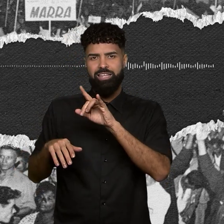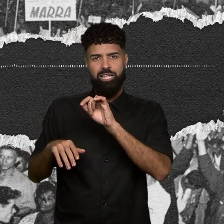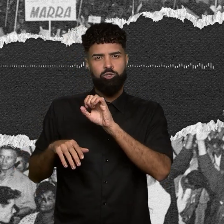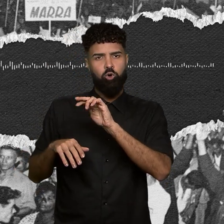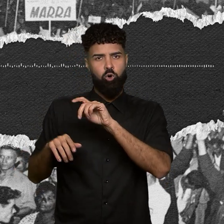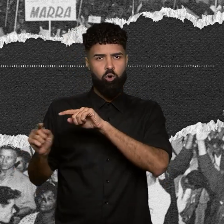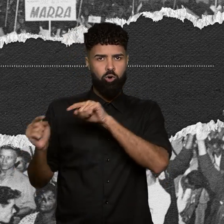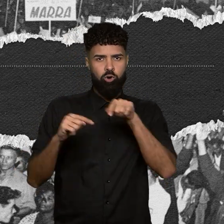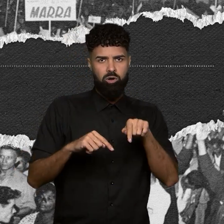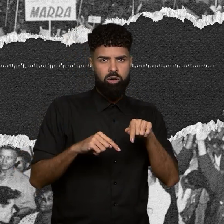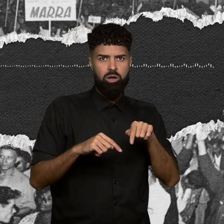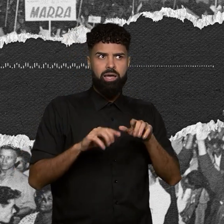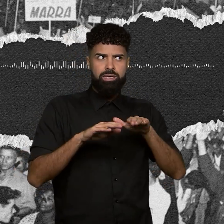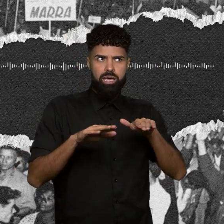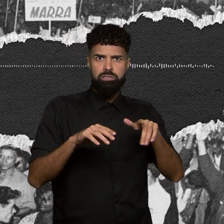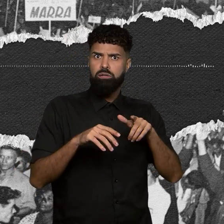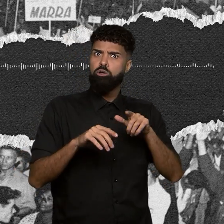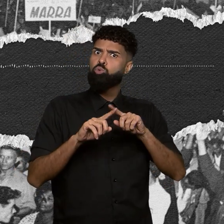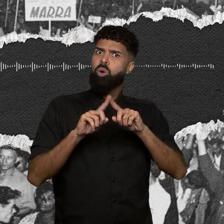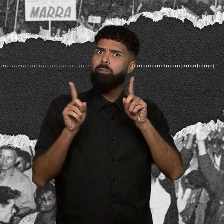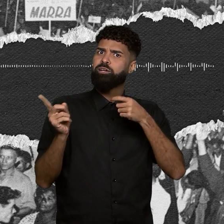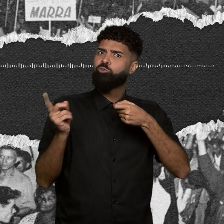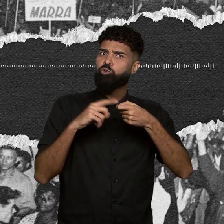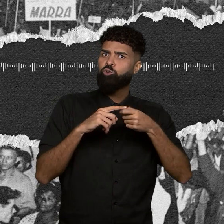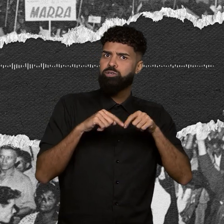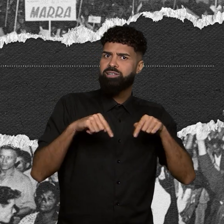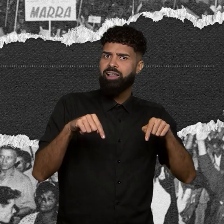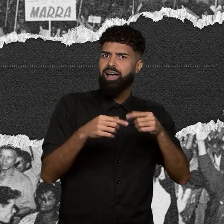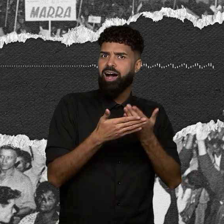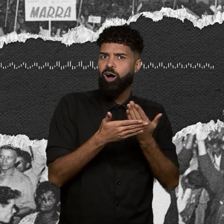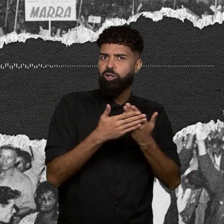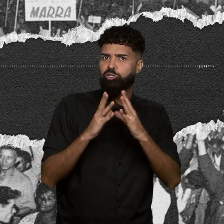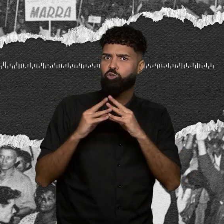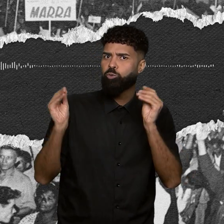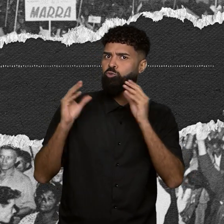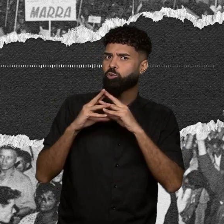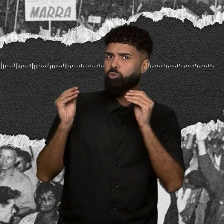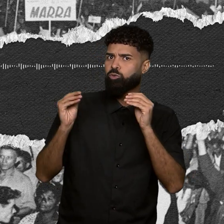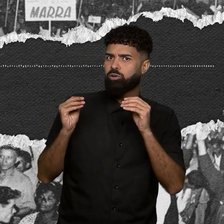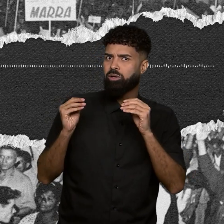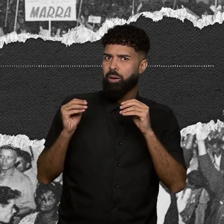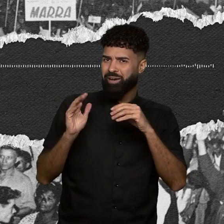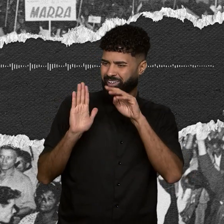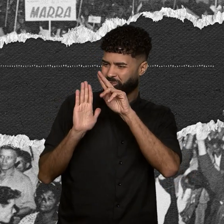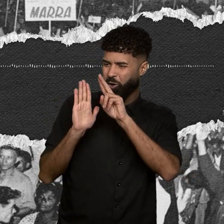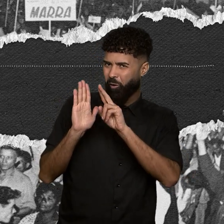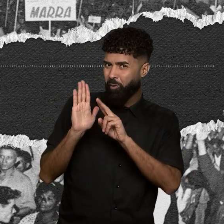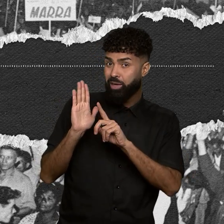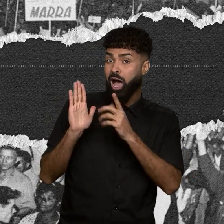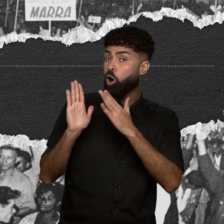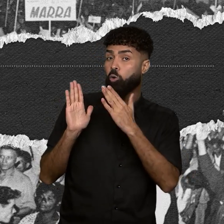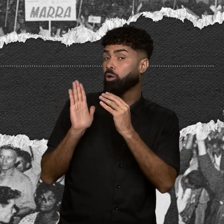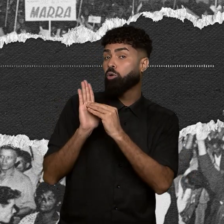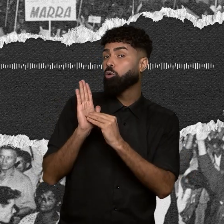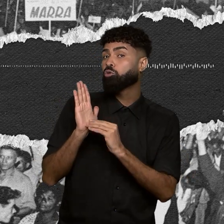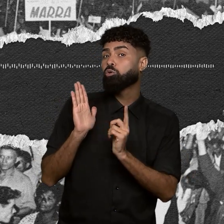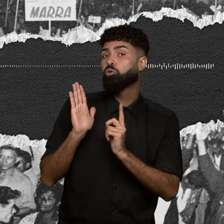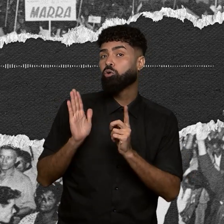das crianças, que nunca mais voltaram para a sala de aula, nem todas estão na lista oficial de mortos. só dois estão.